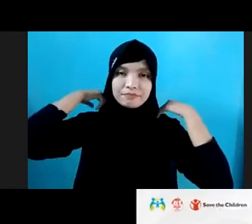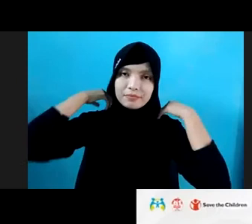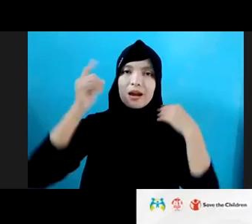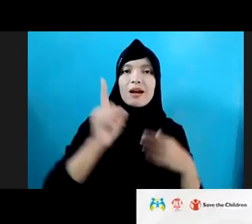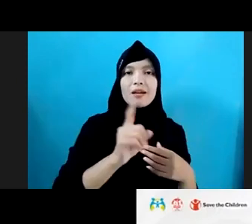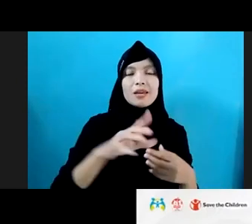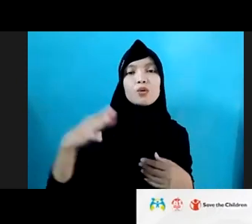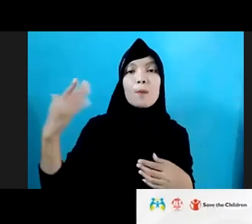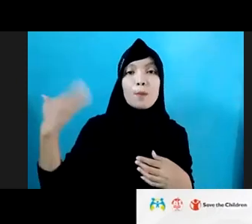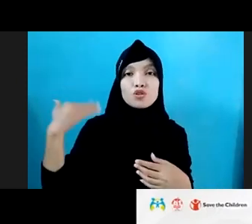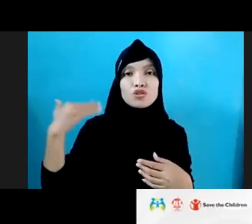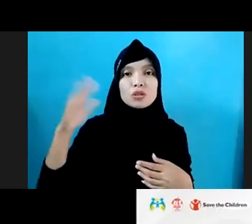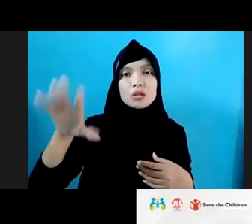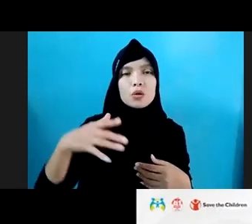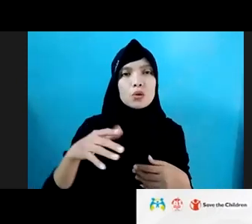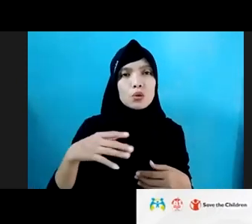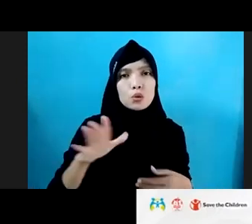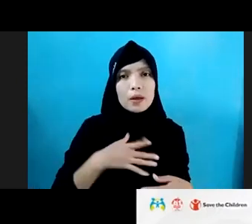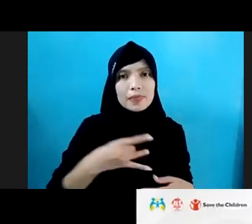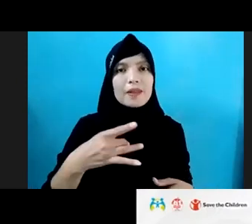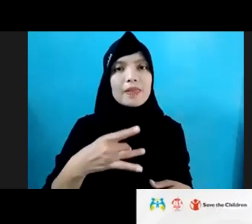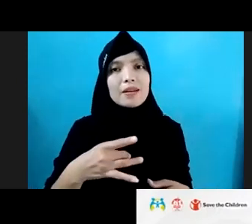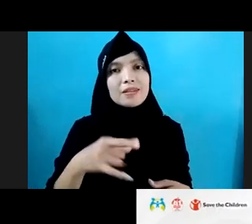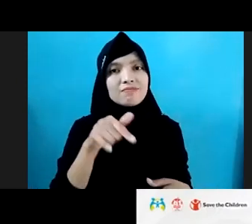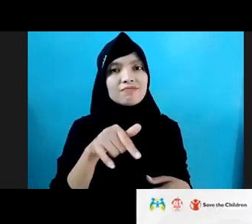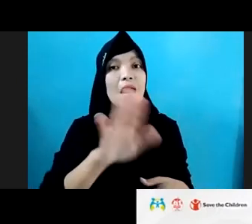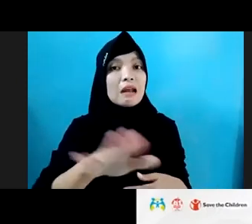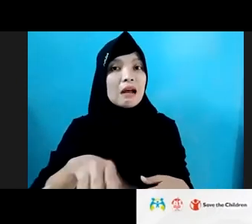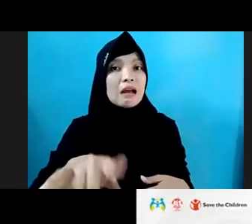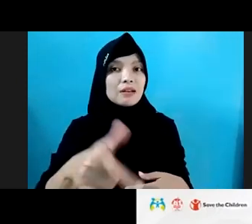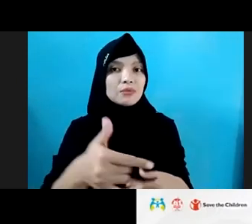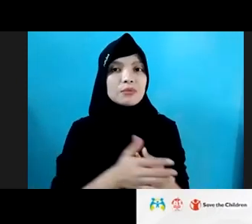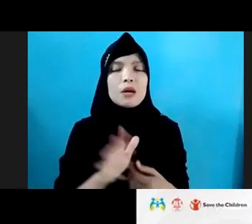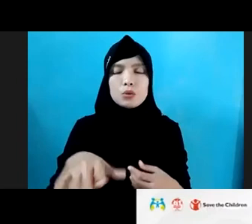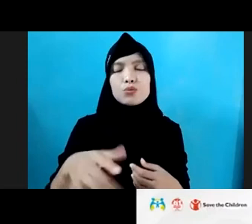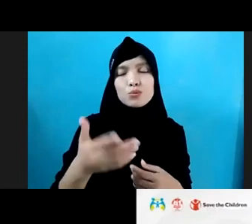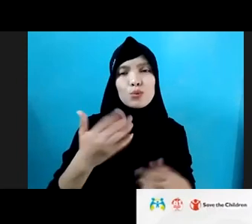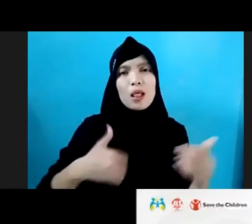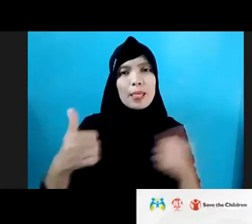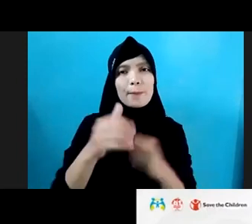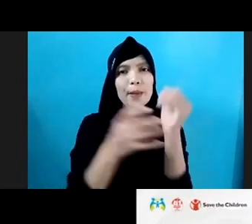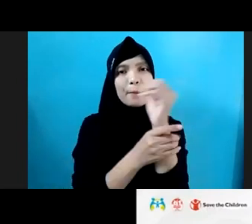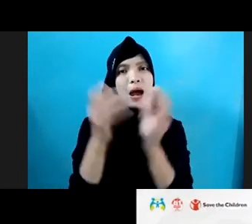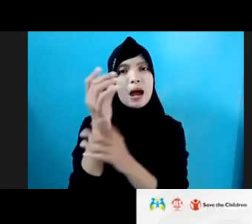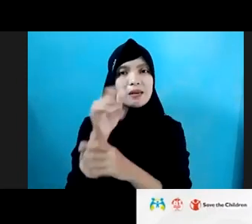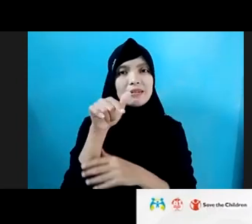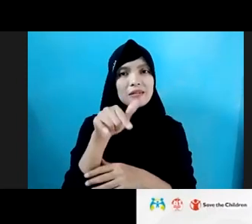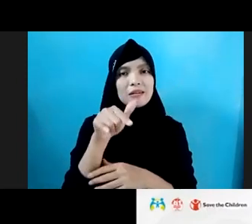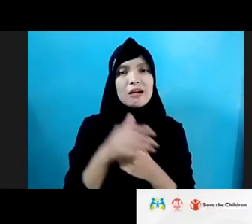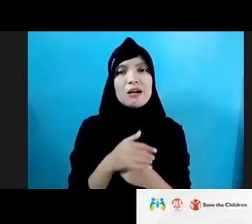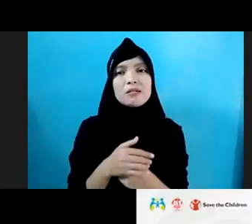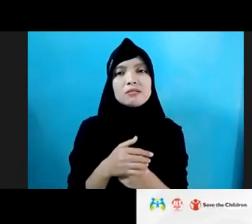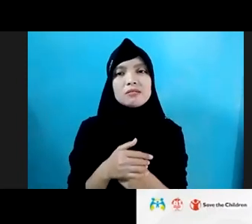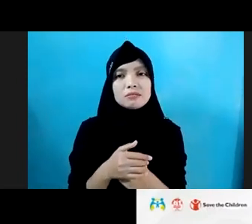tanda kutip. Dan menurut saya itu jadi lebih berbahaya, karena kemudian ada yang lebih panjang dari sepeda mereka